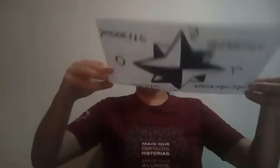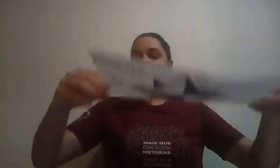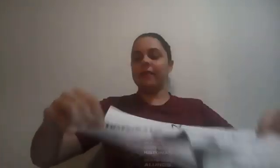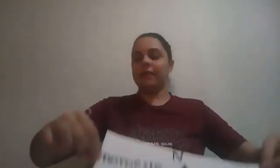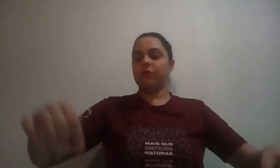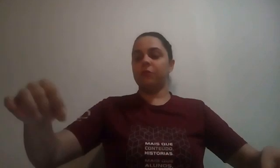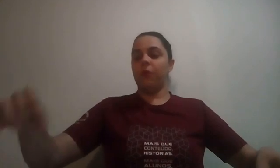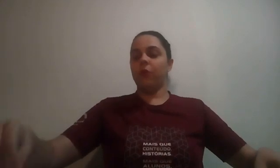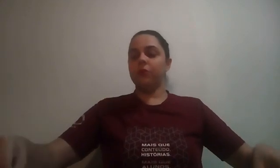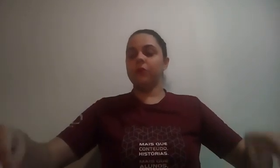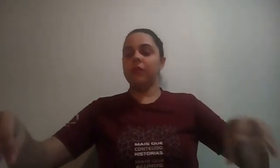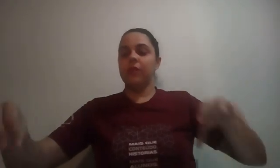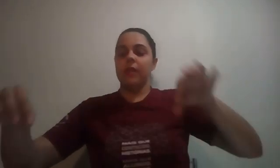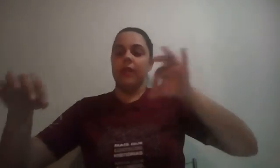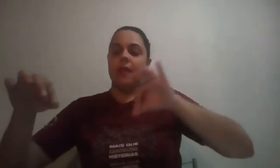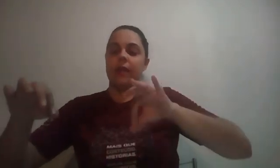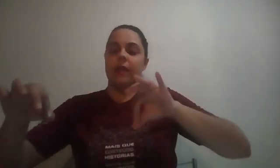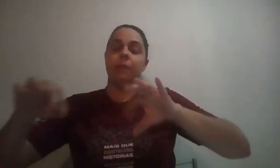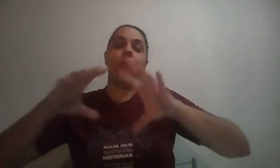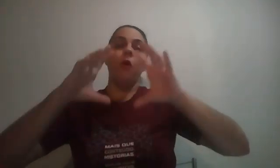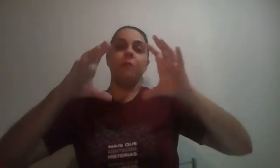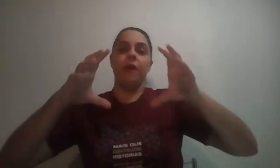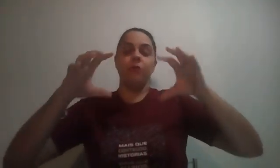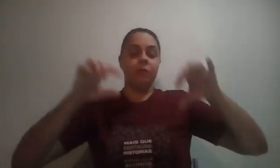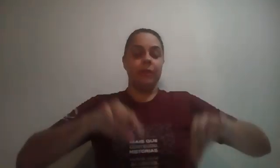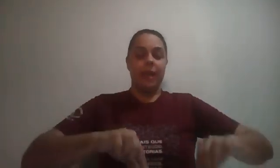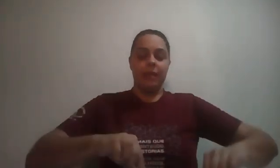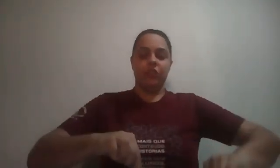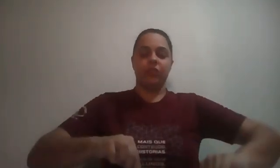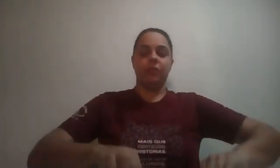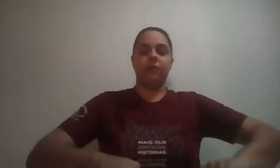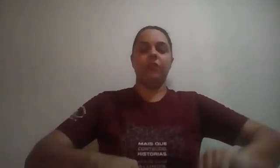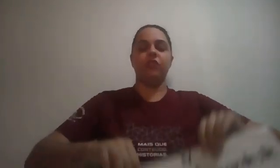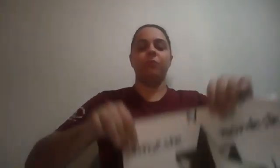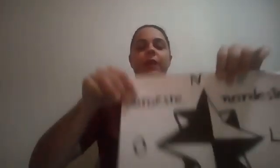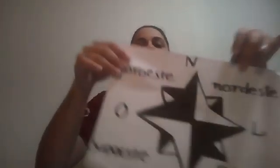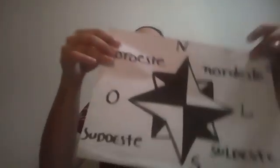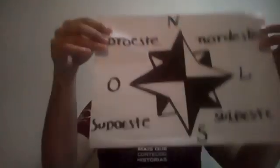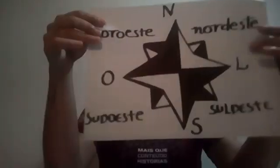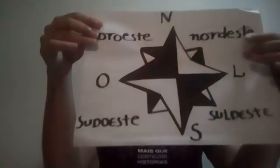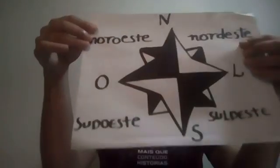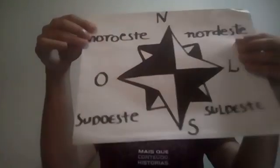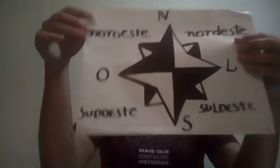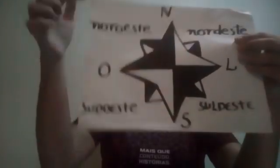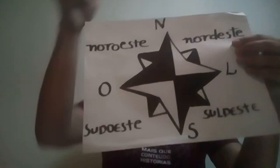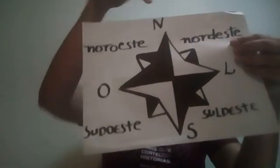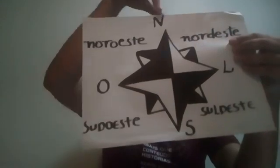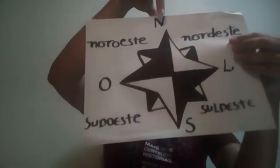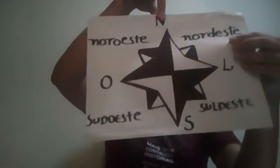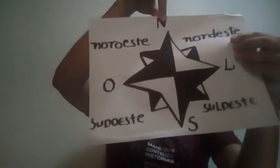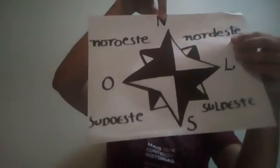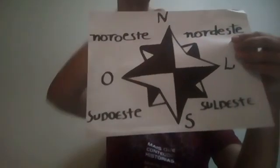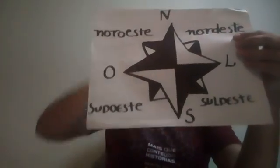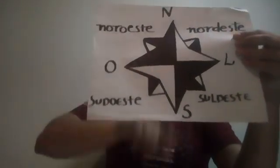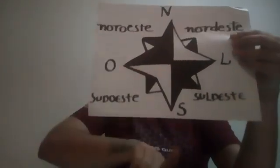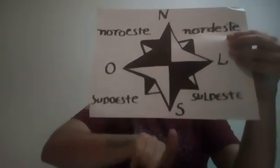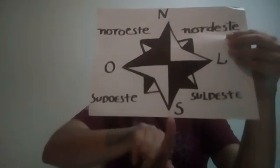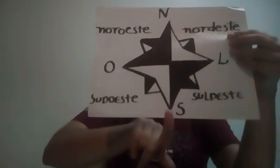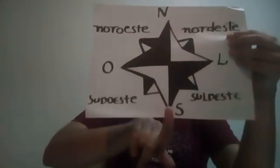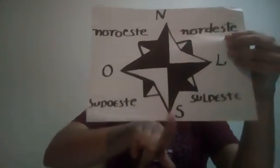localização dos pontos por meio deles. Vejam bem. Nós temos aqui o Norte, o Sul,